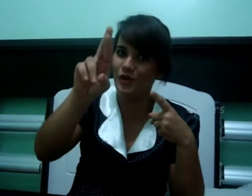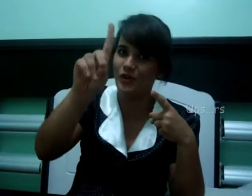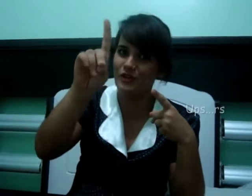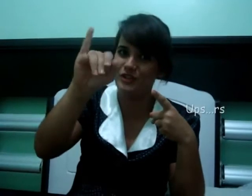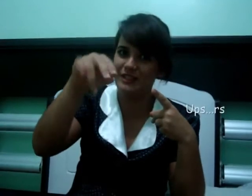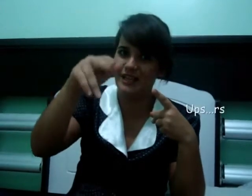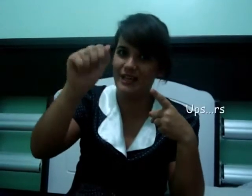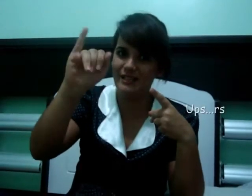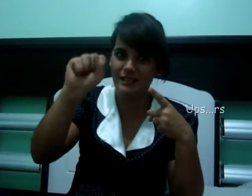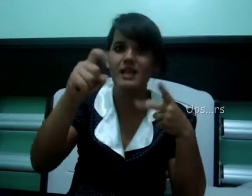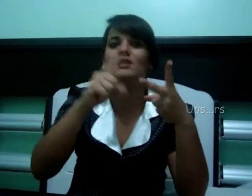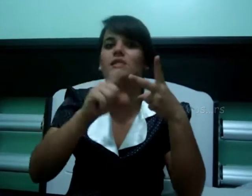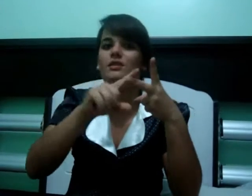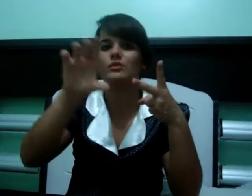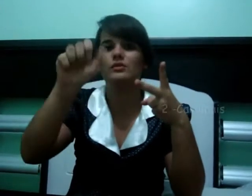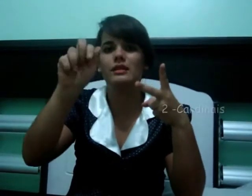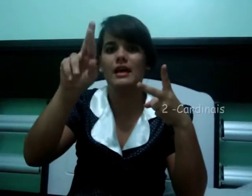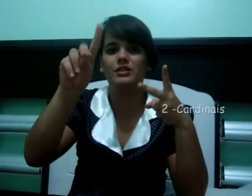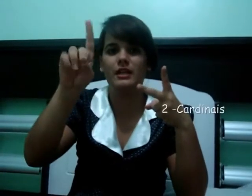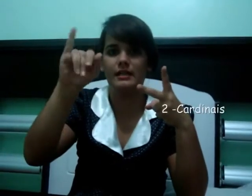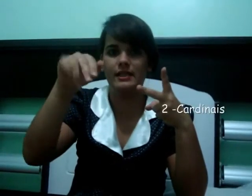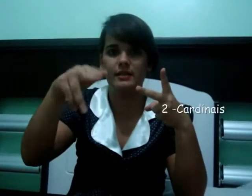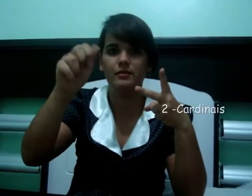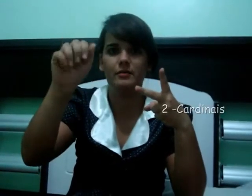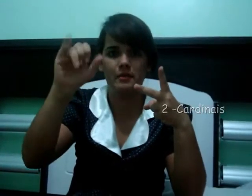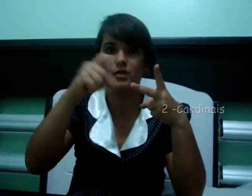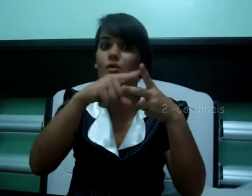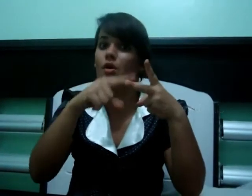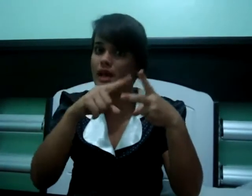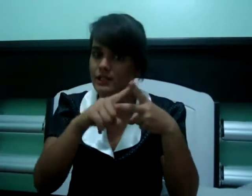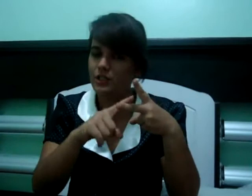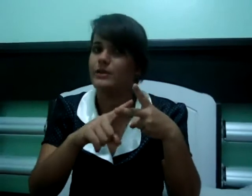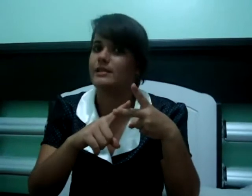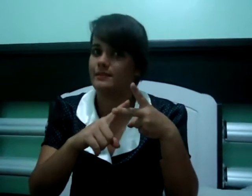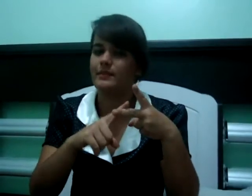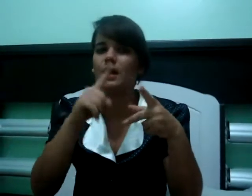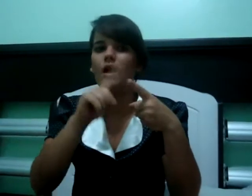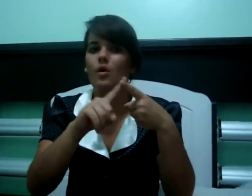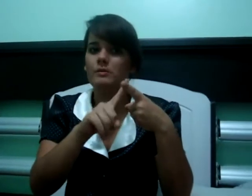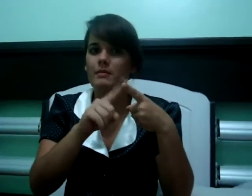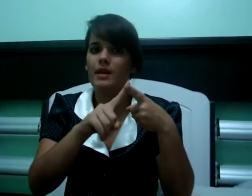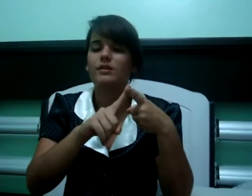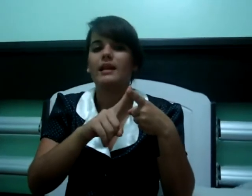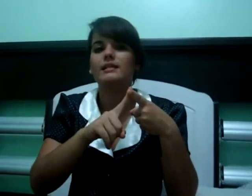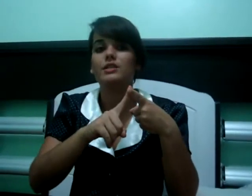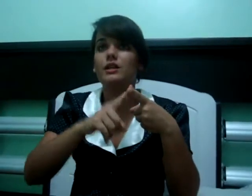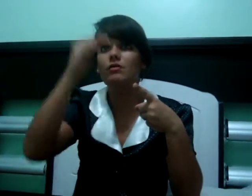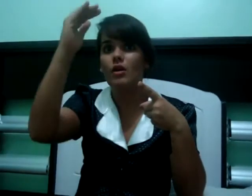ordinais. Segundos, cardinais, certo? Esses dois. Os primeiros são aqueles que indicam